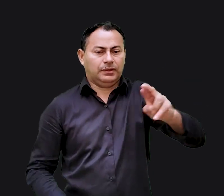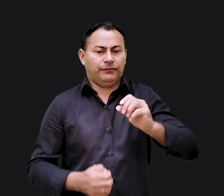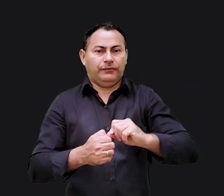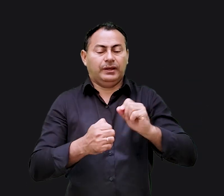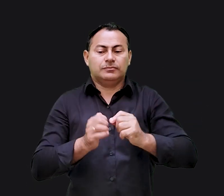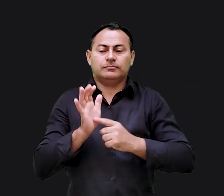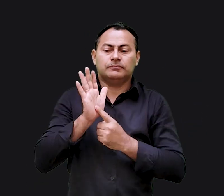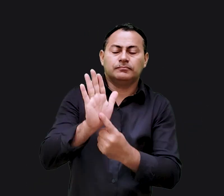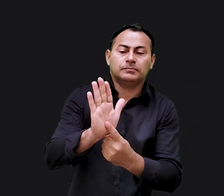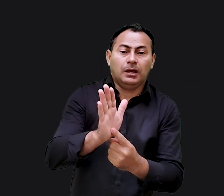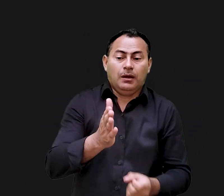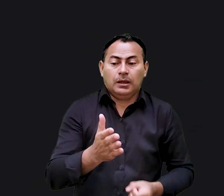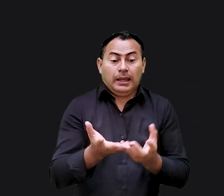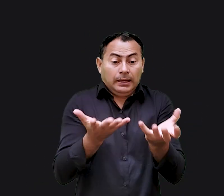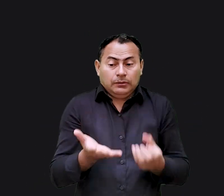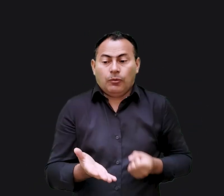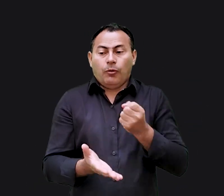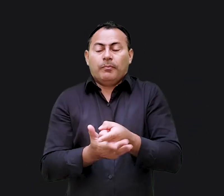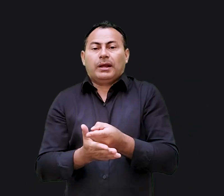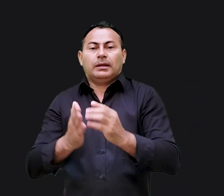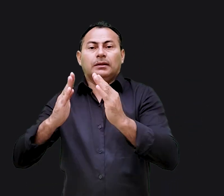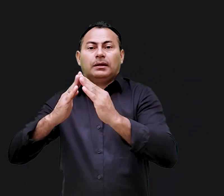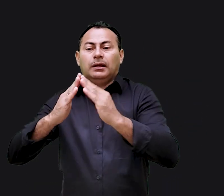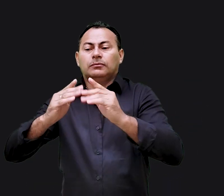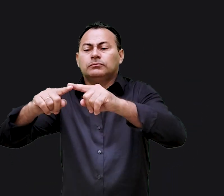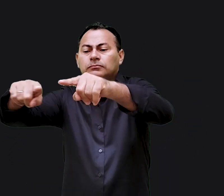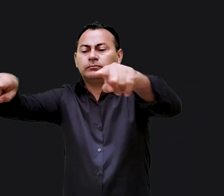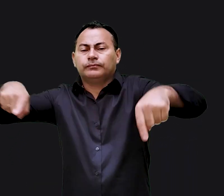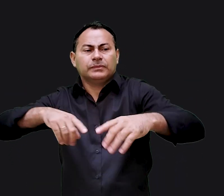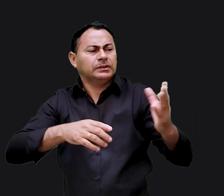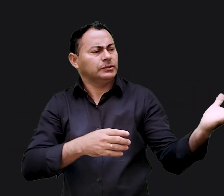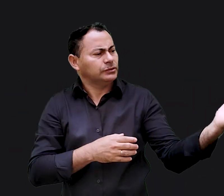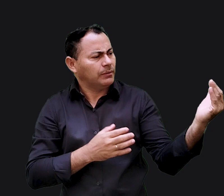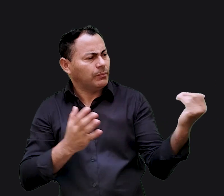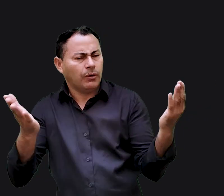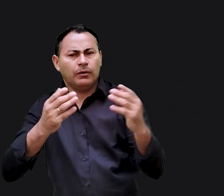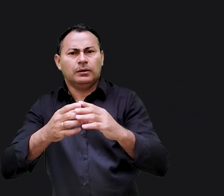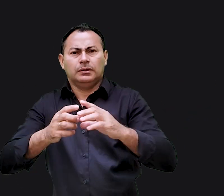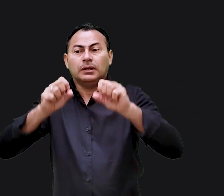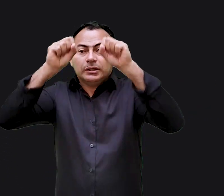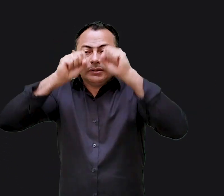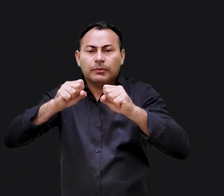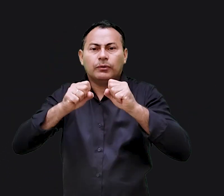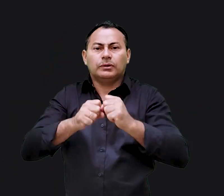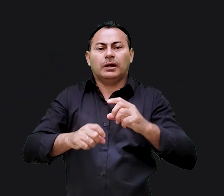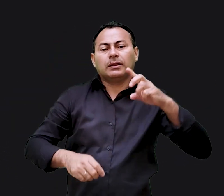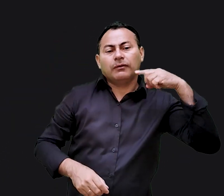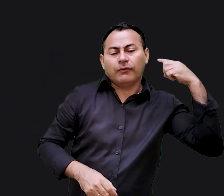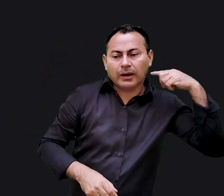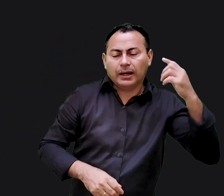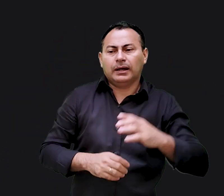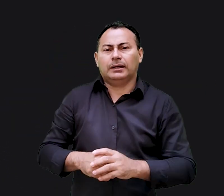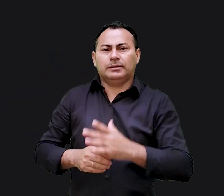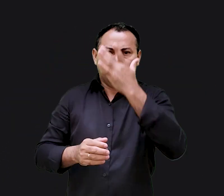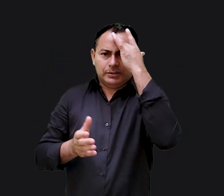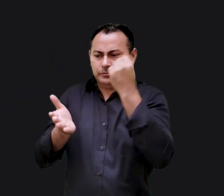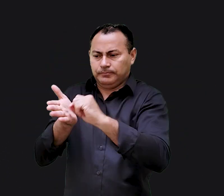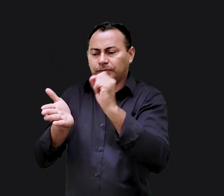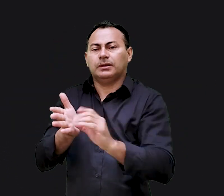Jeremias fez a maior encenação com a compra daquele imóvel. chamou testemunhas, advogados, escribas e